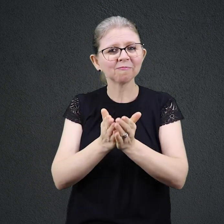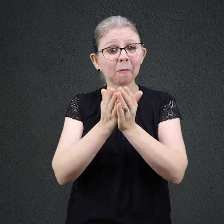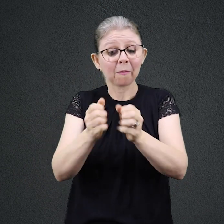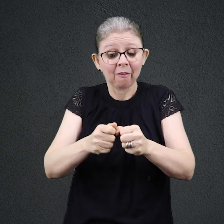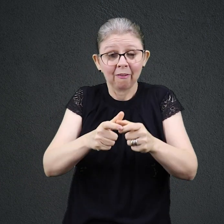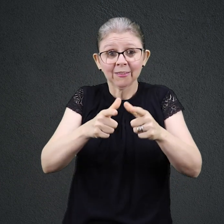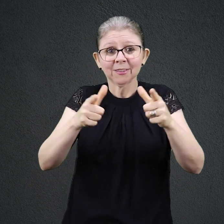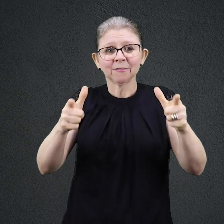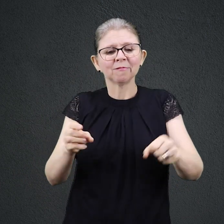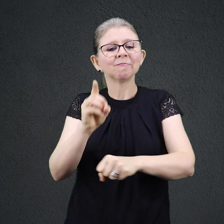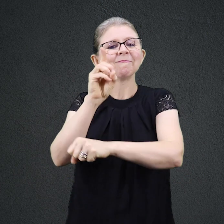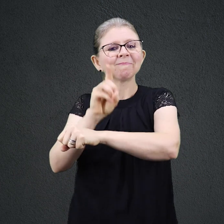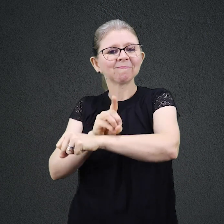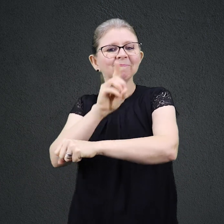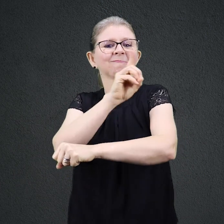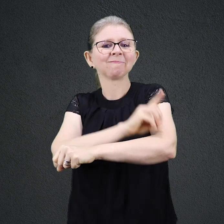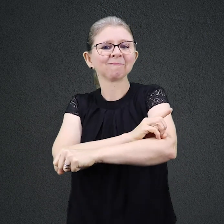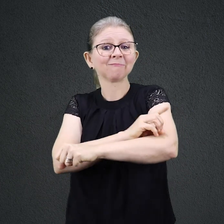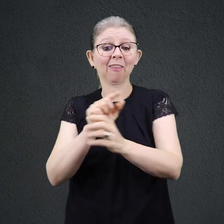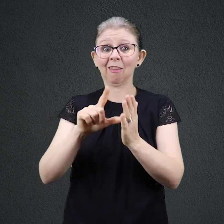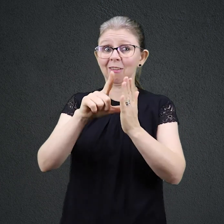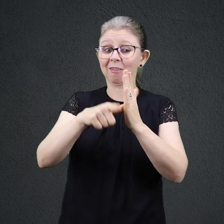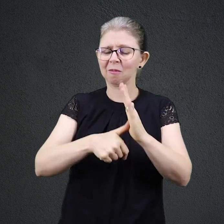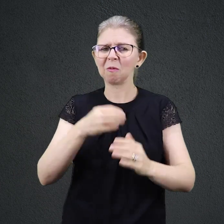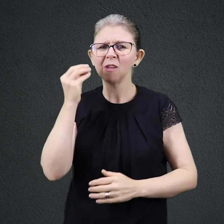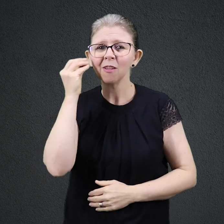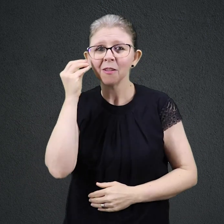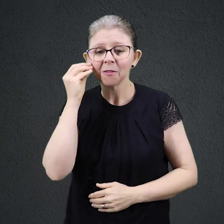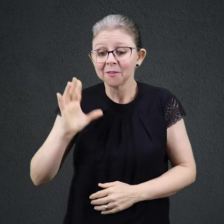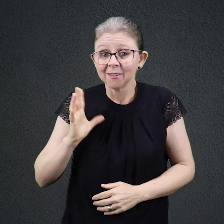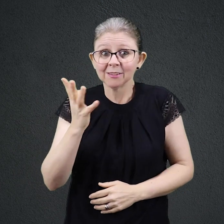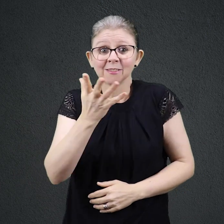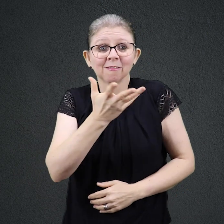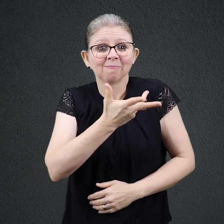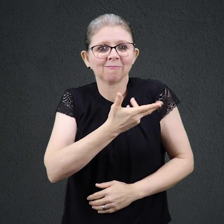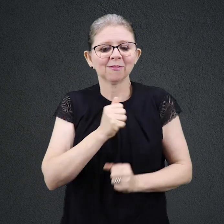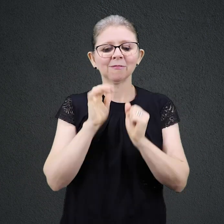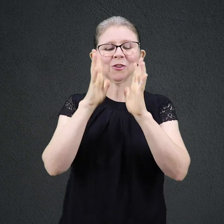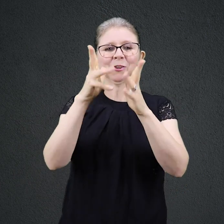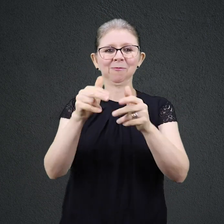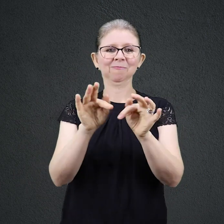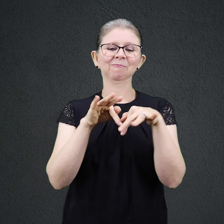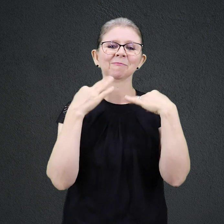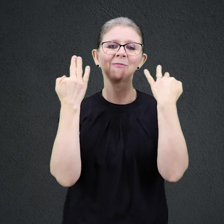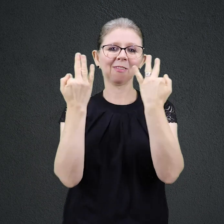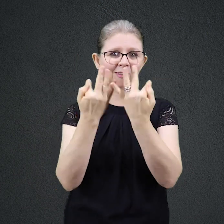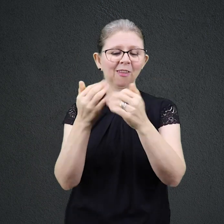toda a sua família quando veio o dilúvio. Abraão obedeceu e subiu ao monte Moriá para oferecer o sacrifício